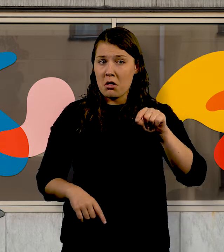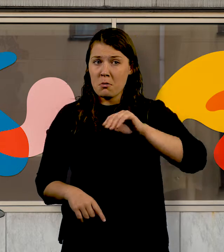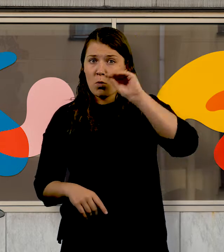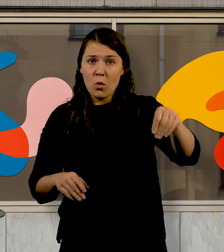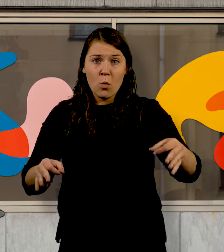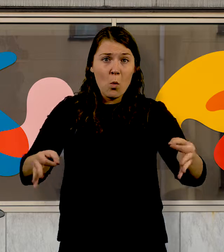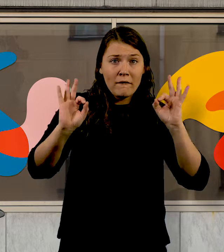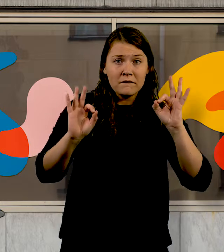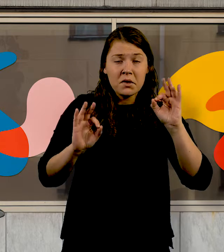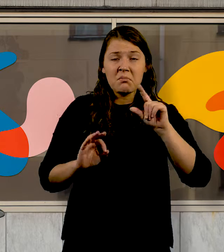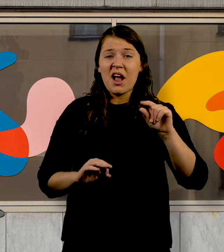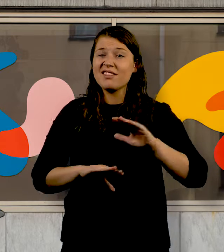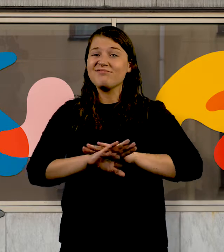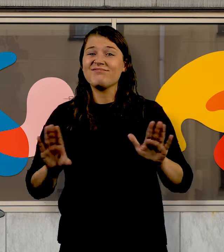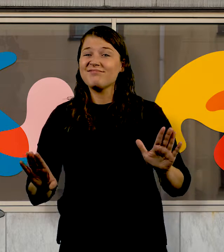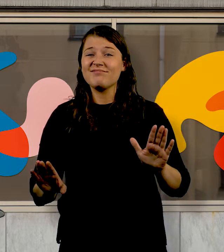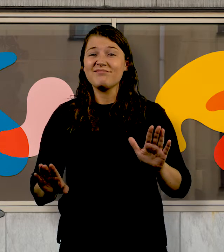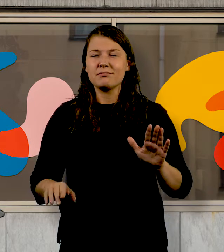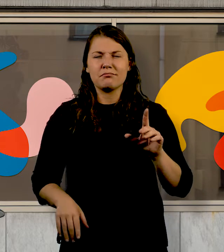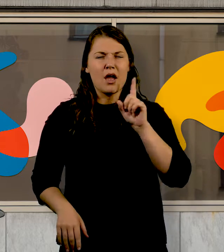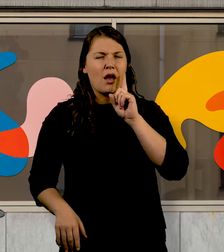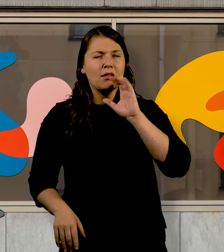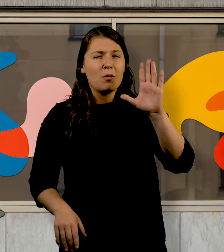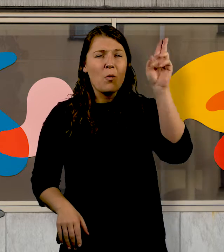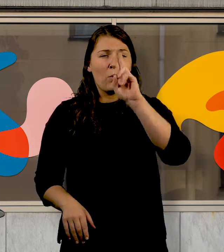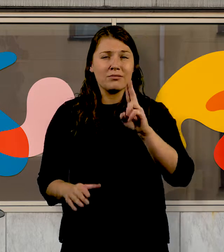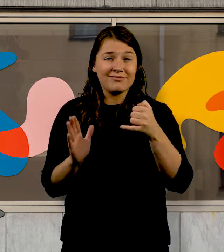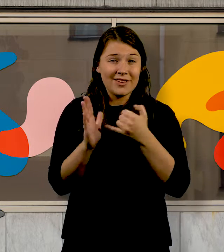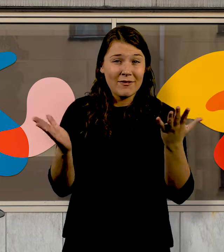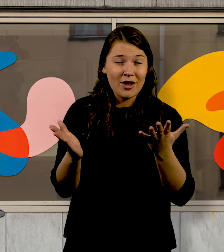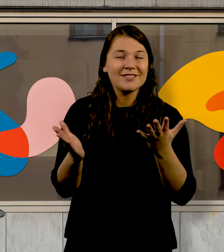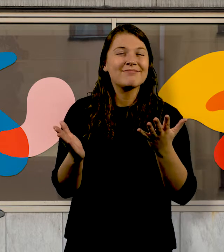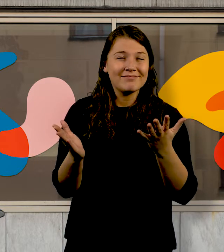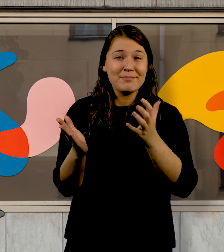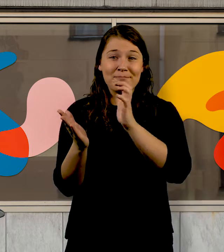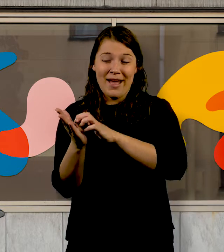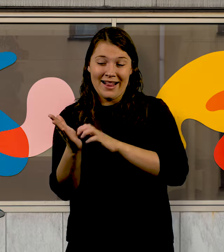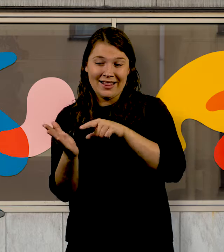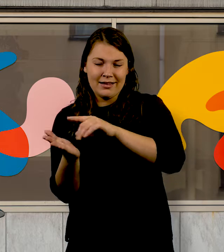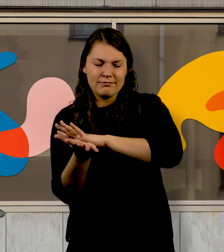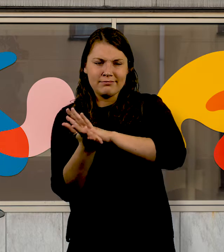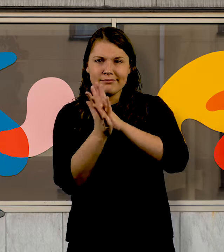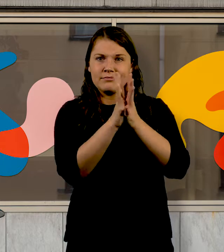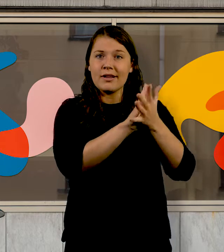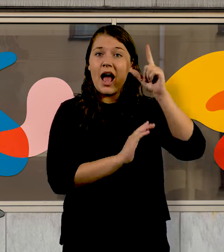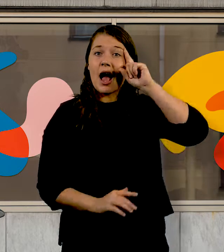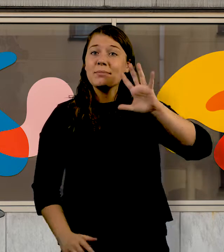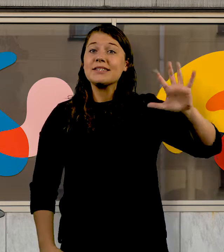grundfigur. Hon utbildade sig som ung till musiker men bytte bana och blev konstnär. Musik och